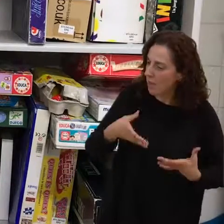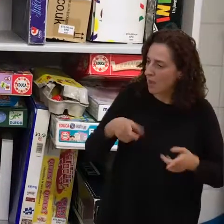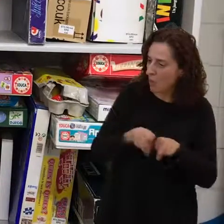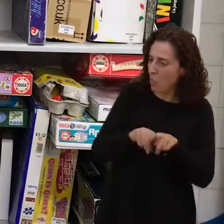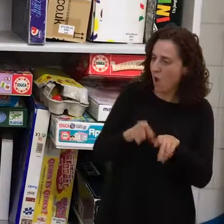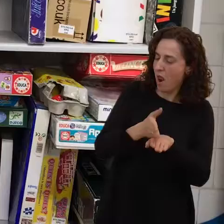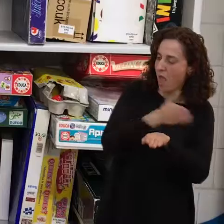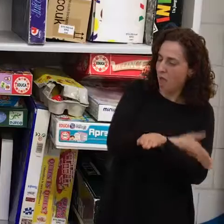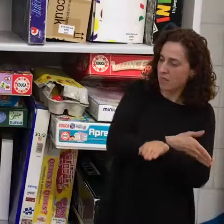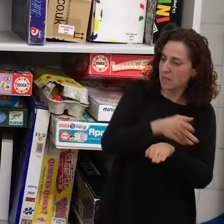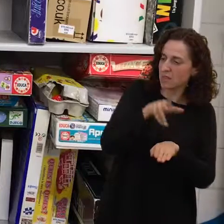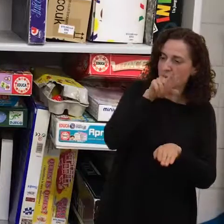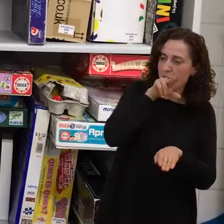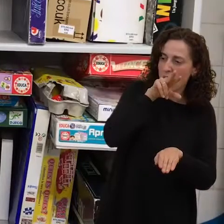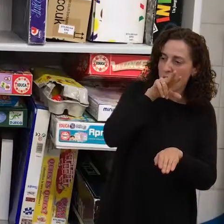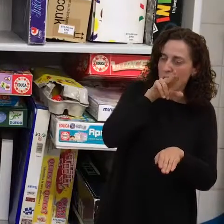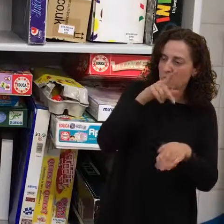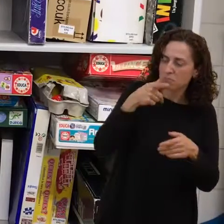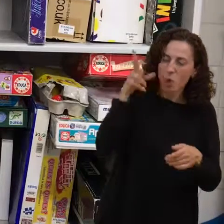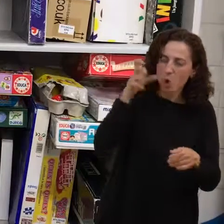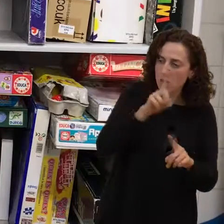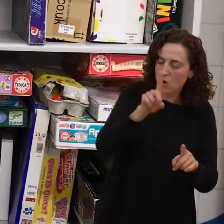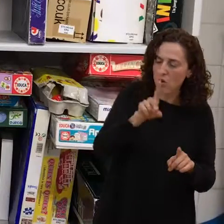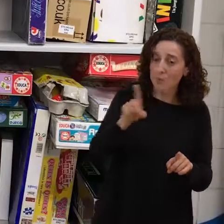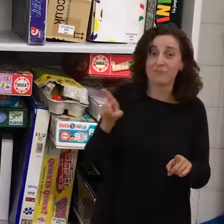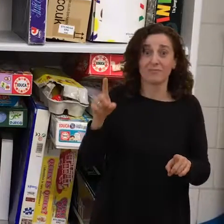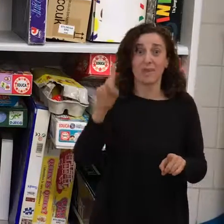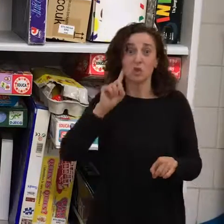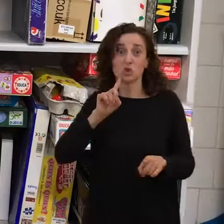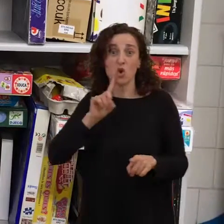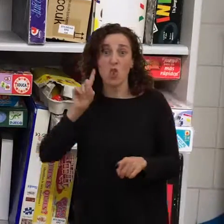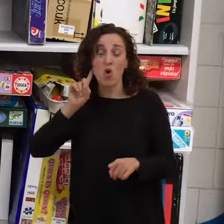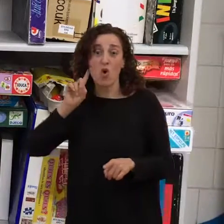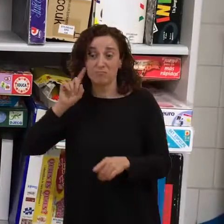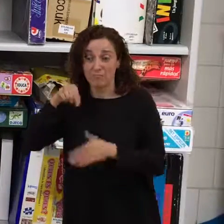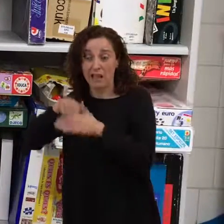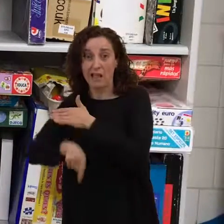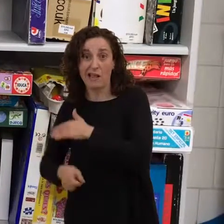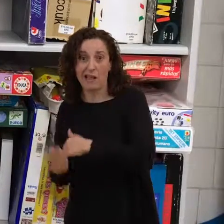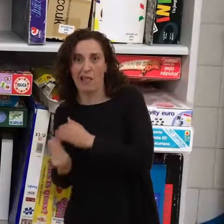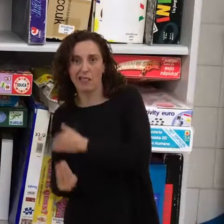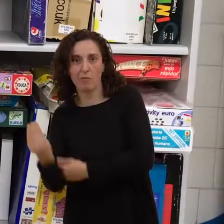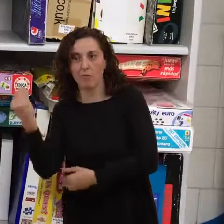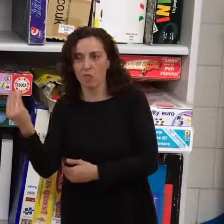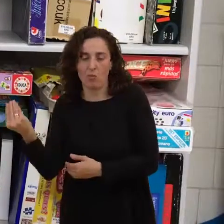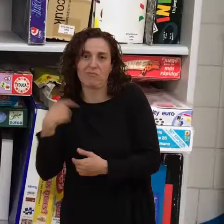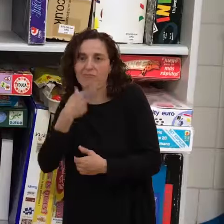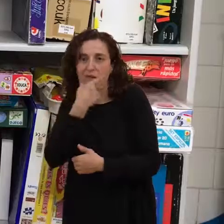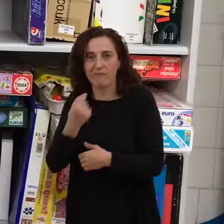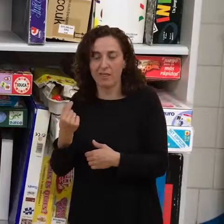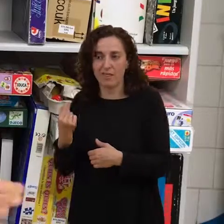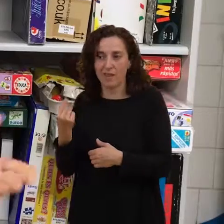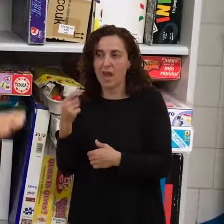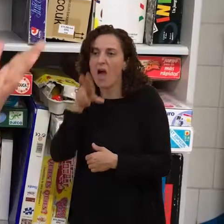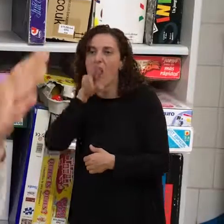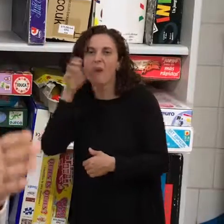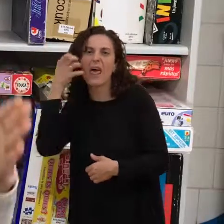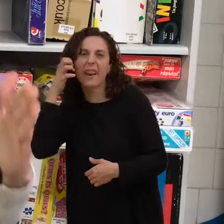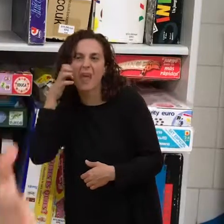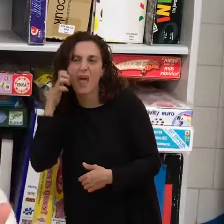es más fácil, habla raro, no me entiende, no oye, pues ya, pero la persona que habla